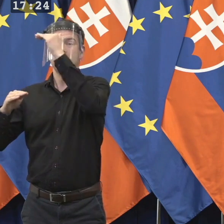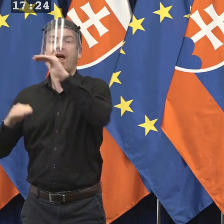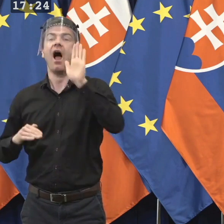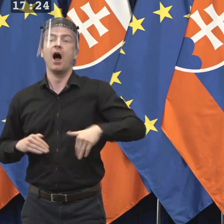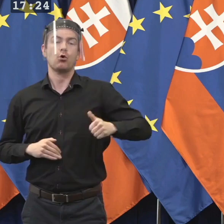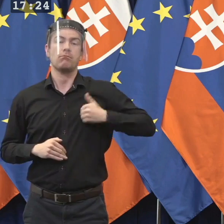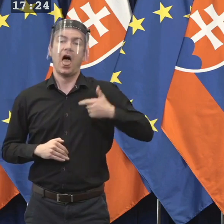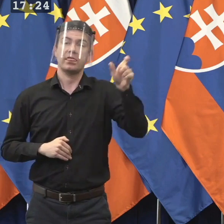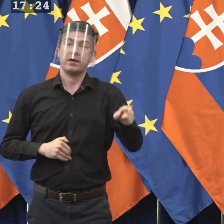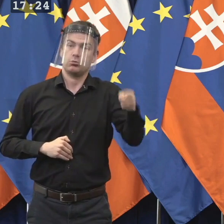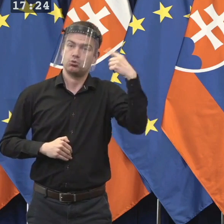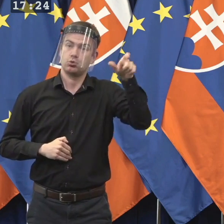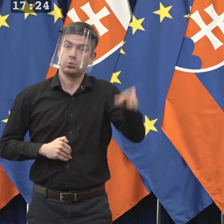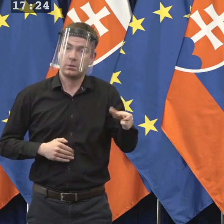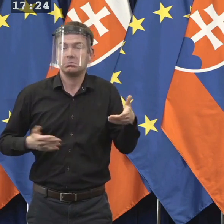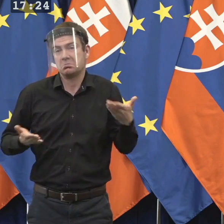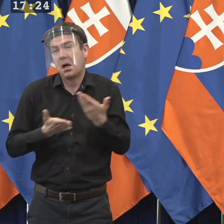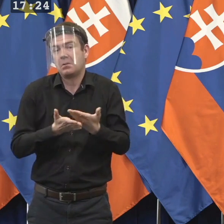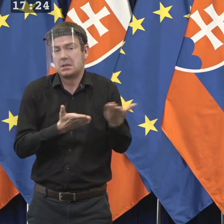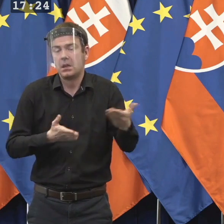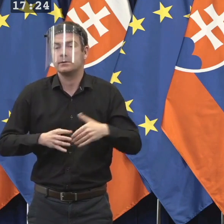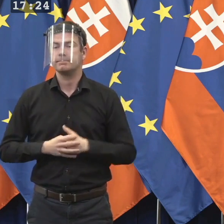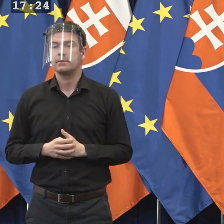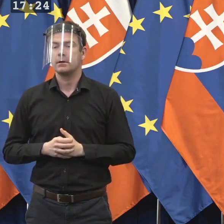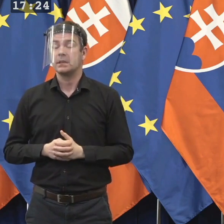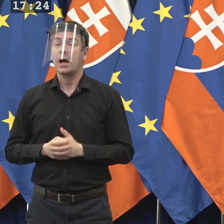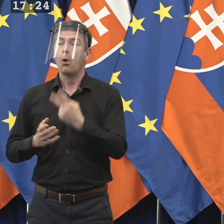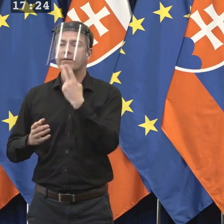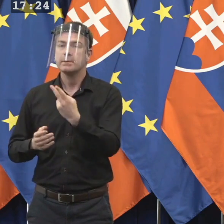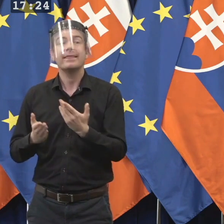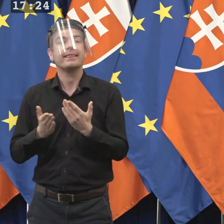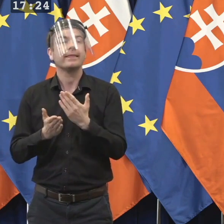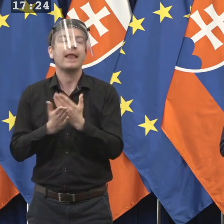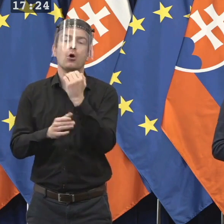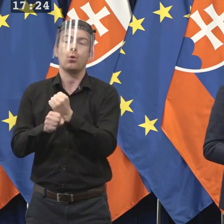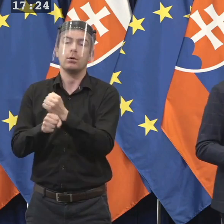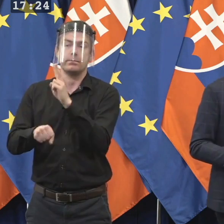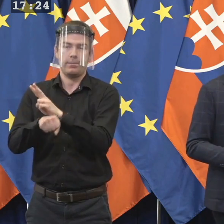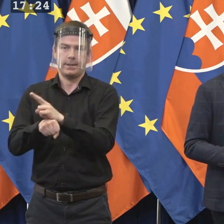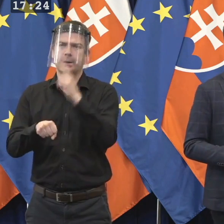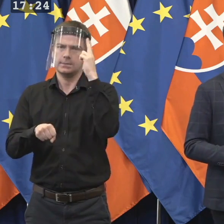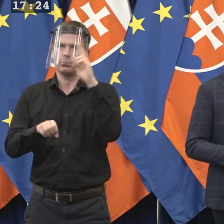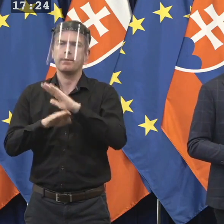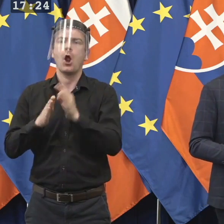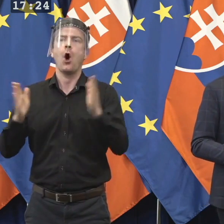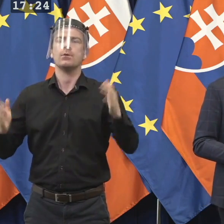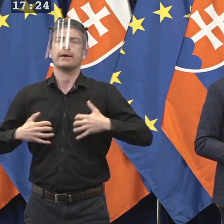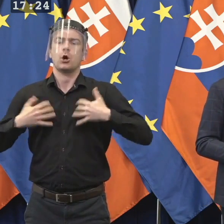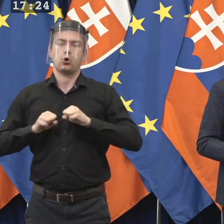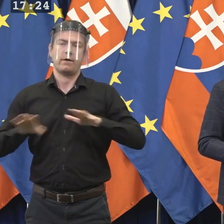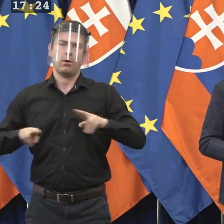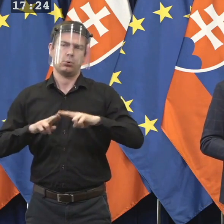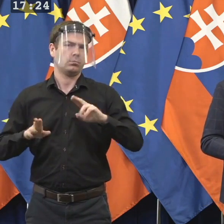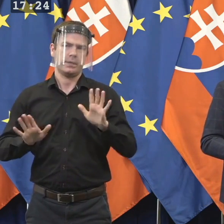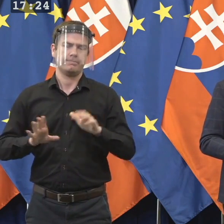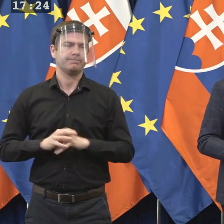pristúpime. Samozrejme len na obdobie počas koronakrízy. Aktuality. Dobrý deň, Hácibariek, Aktuality.